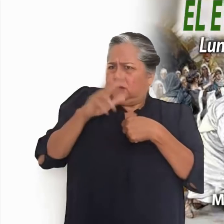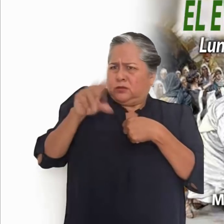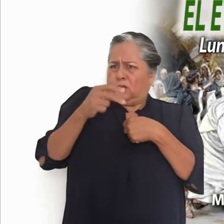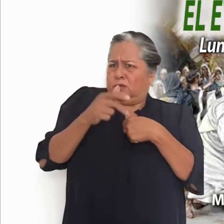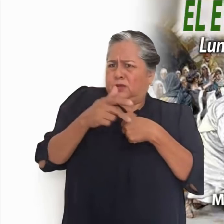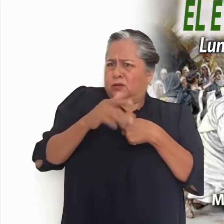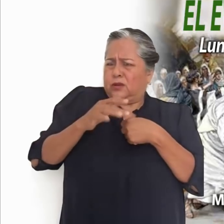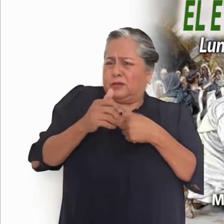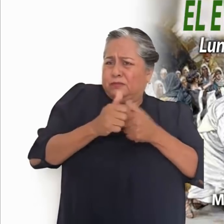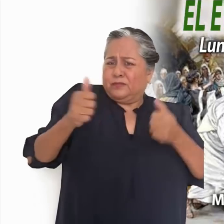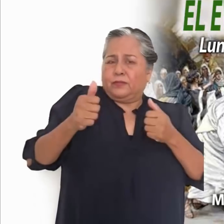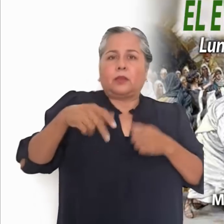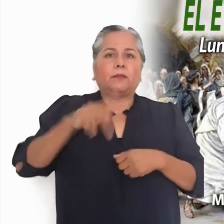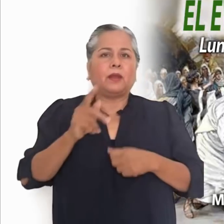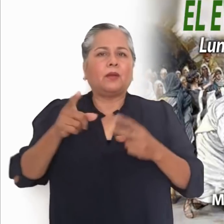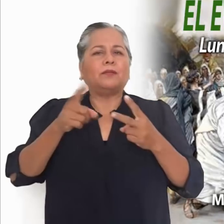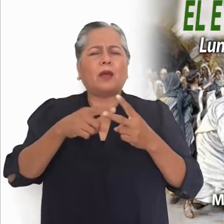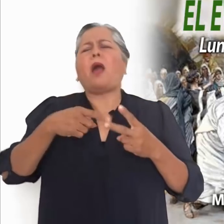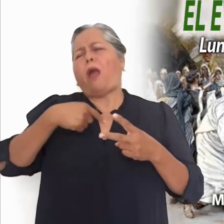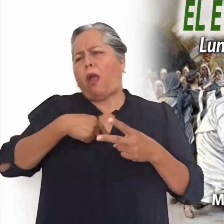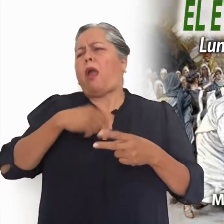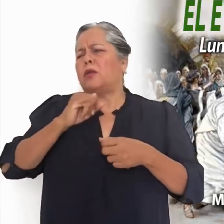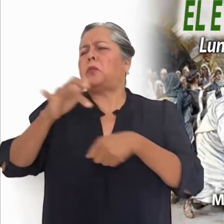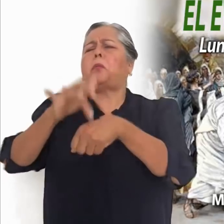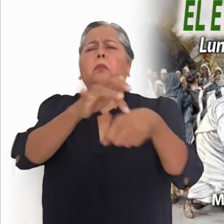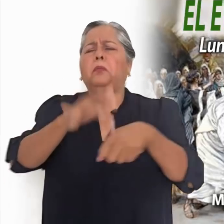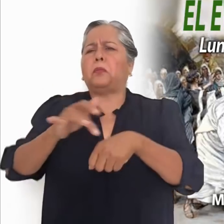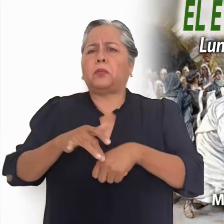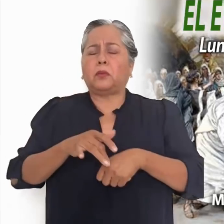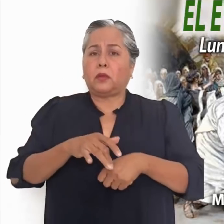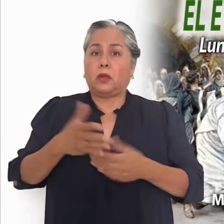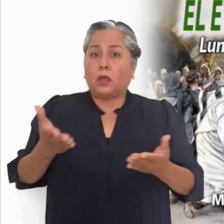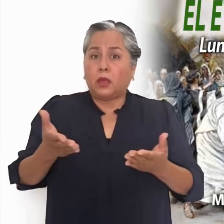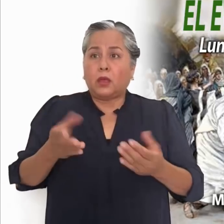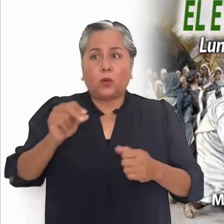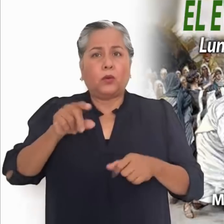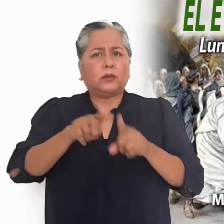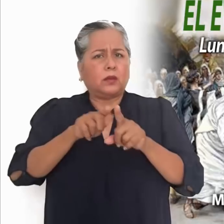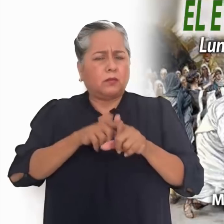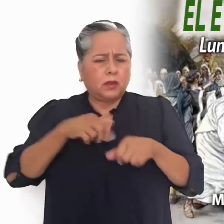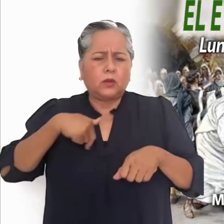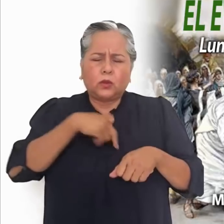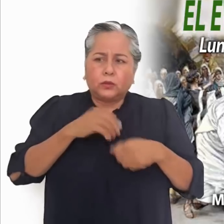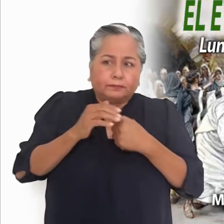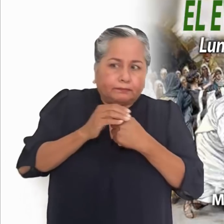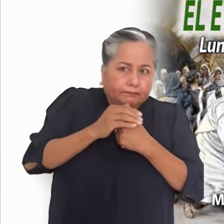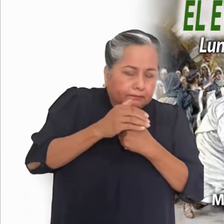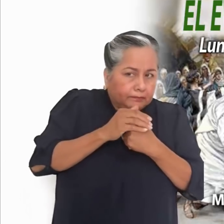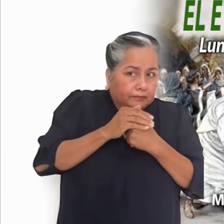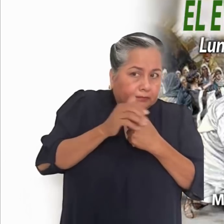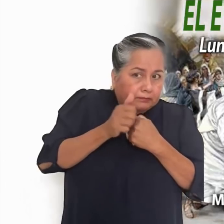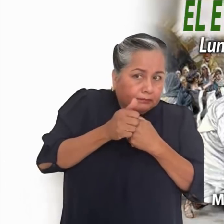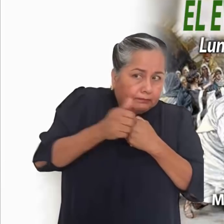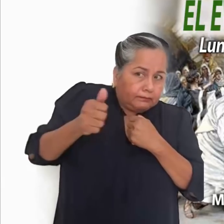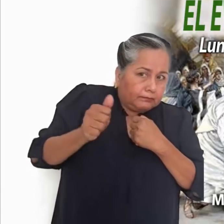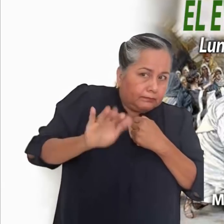escandalosos, que violan la intimidad. O bien, ponemos una coraza para que nadie nos toque.